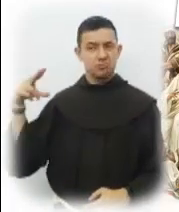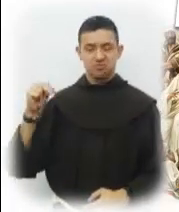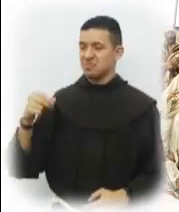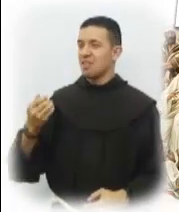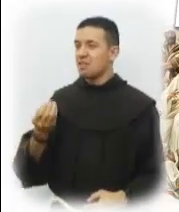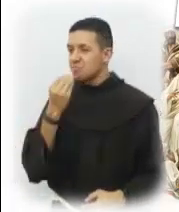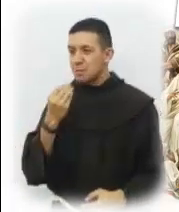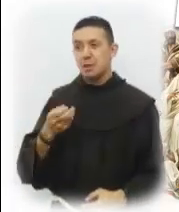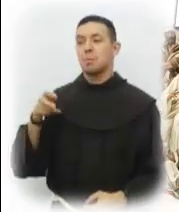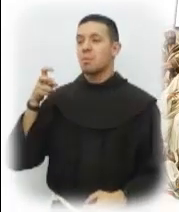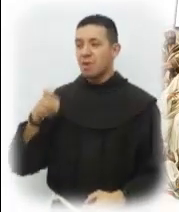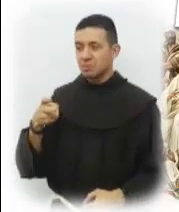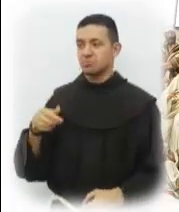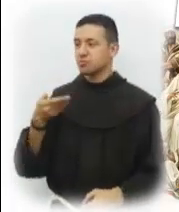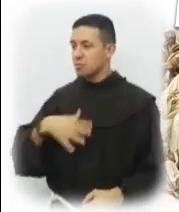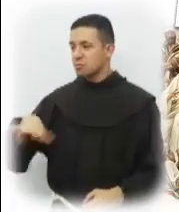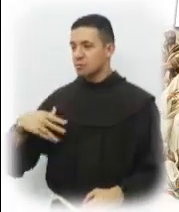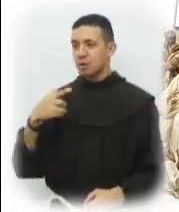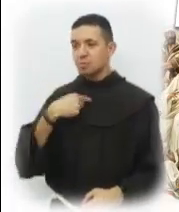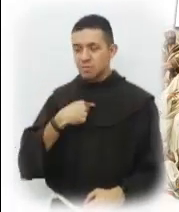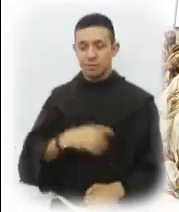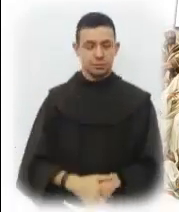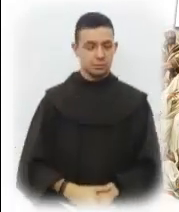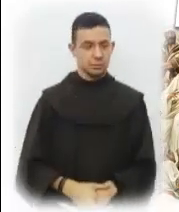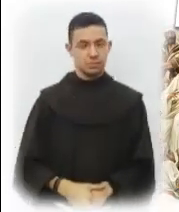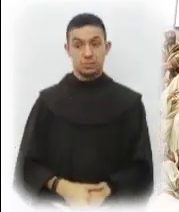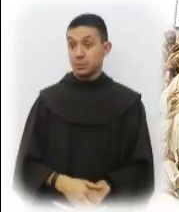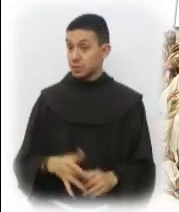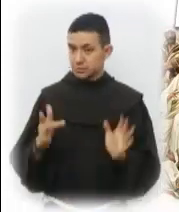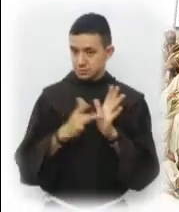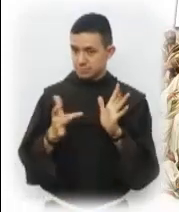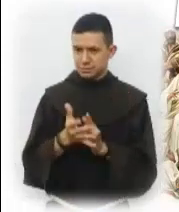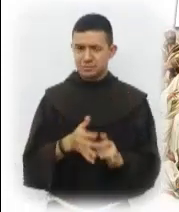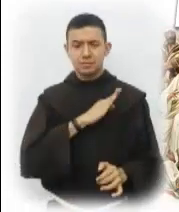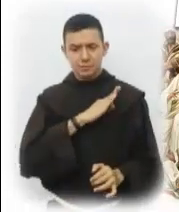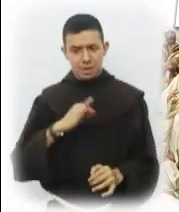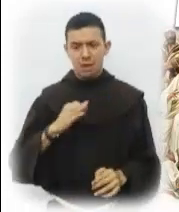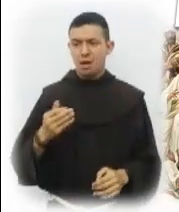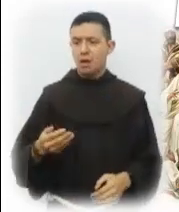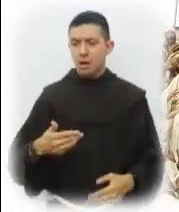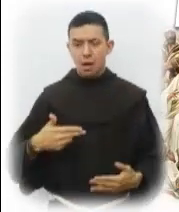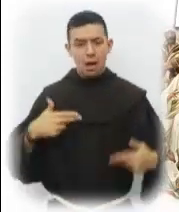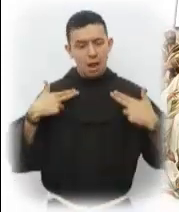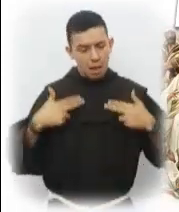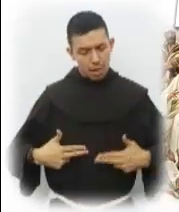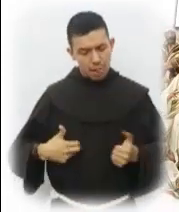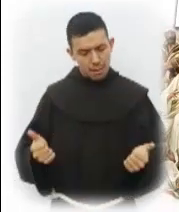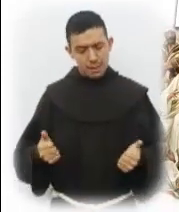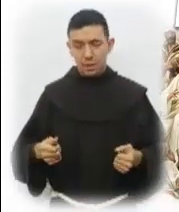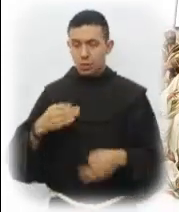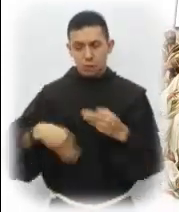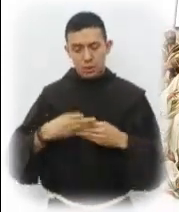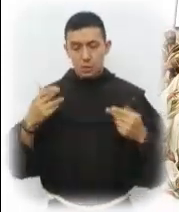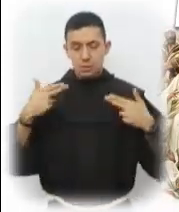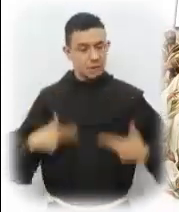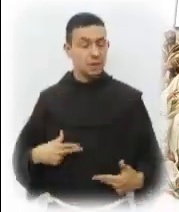los signos, sino por haber comido de aquellos panes hasta saciarse. ¿No puede Jesús saciar el hambre de